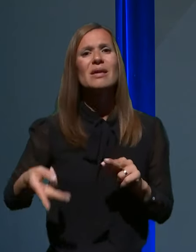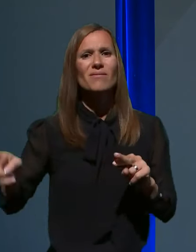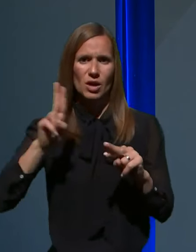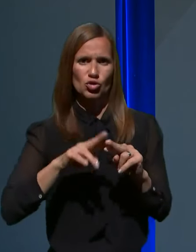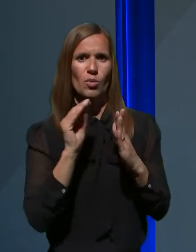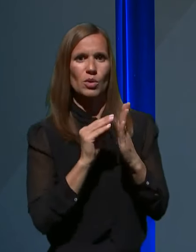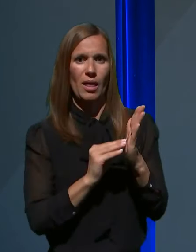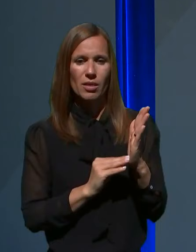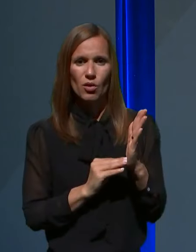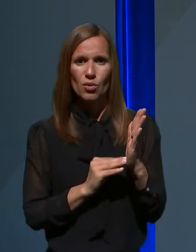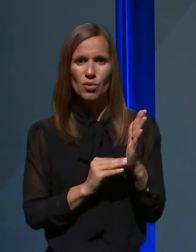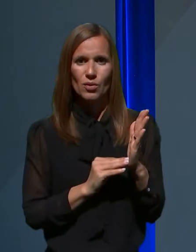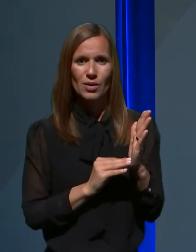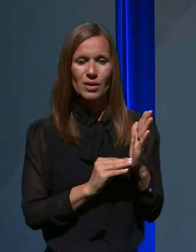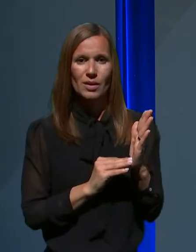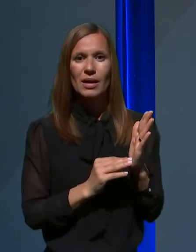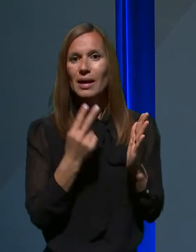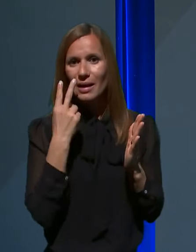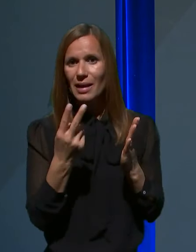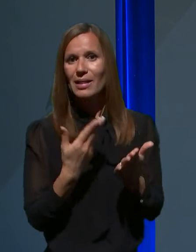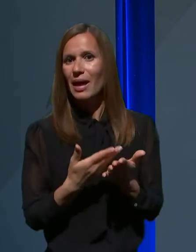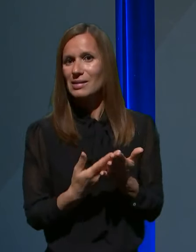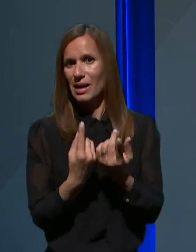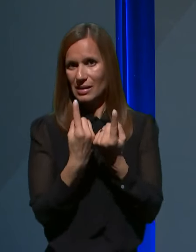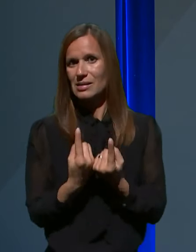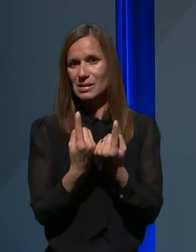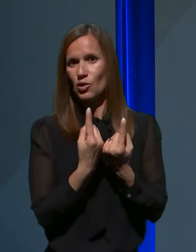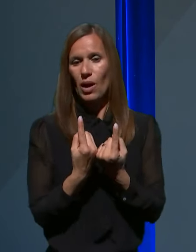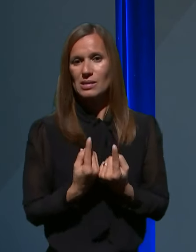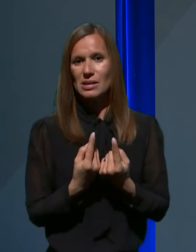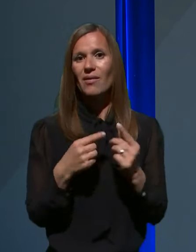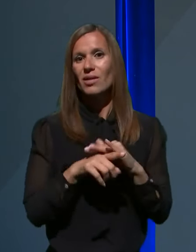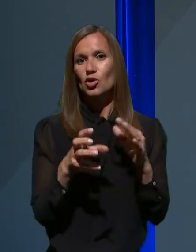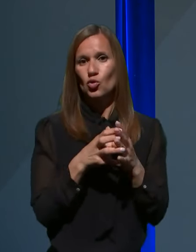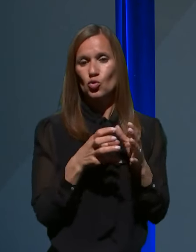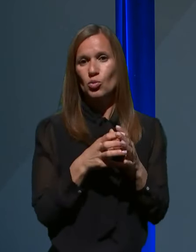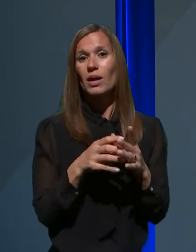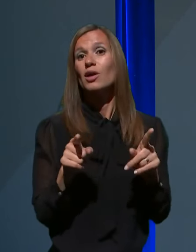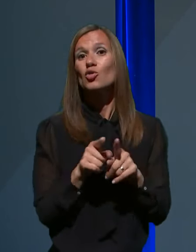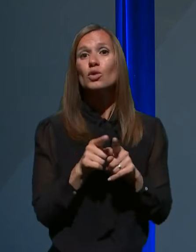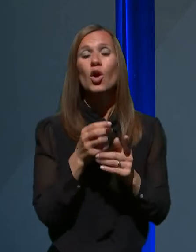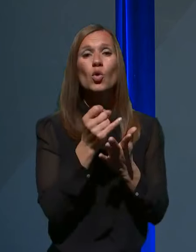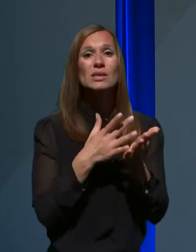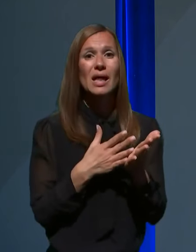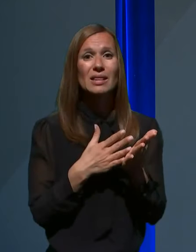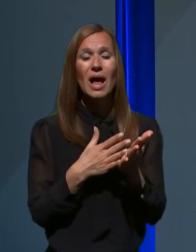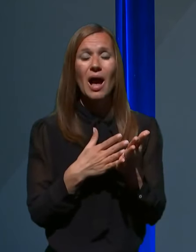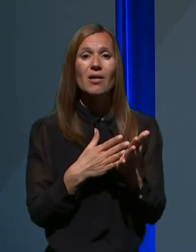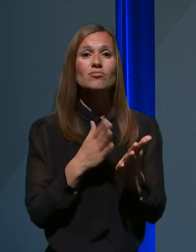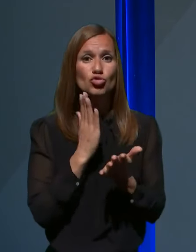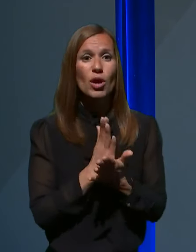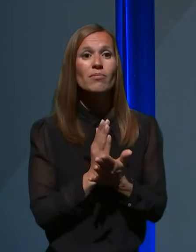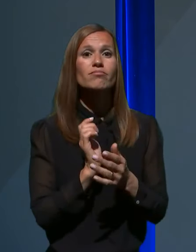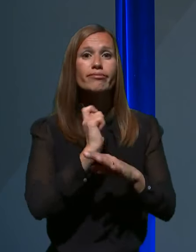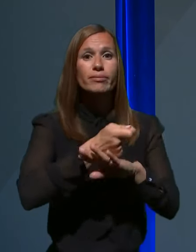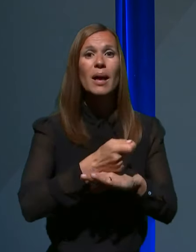glede dejanskega stanja v družbi, namreč tudi ocena same prekuženosti populacije